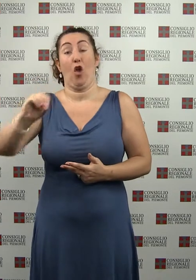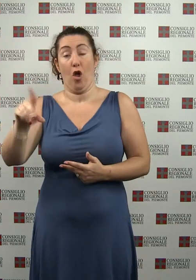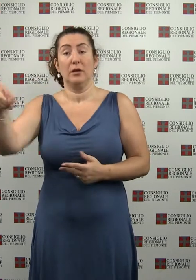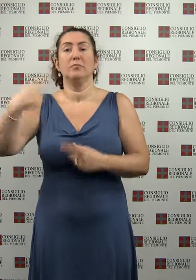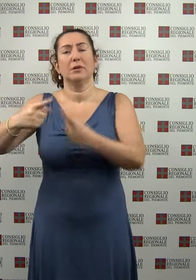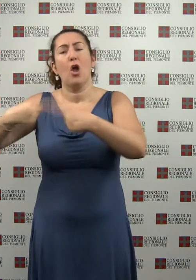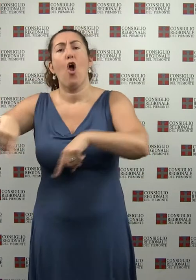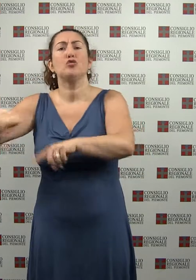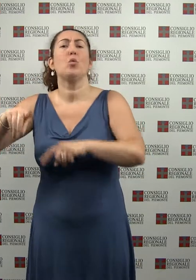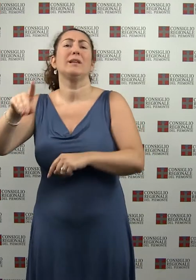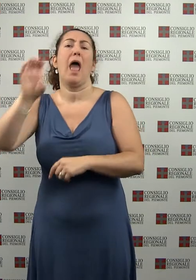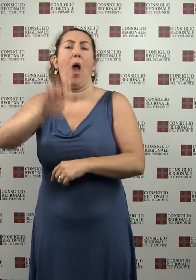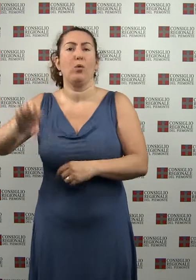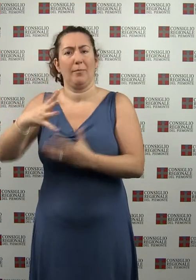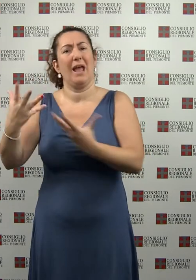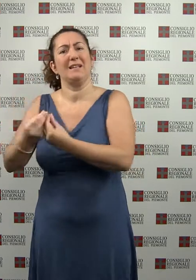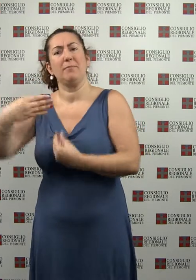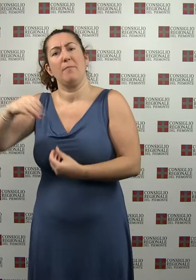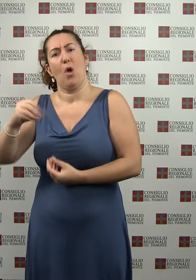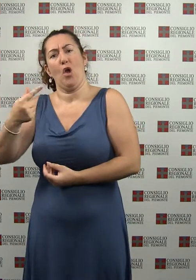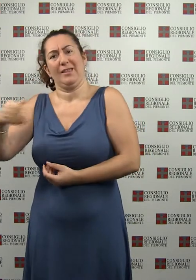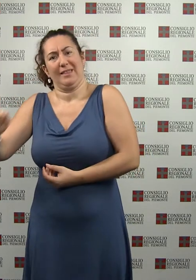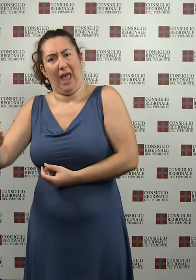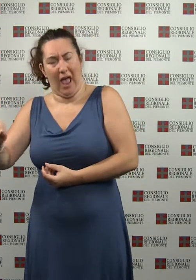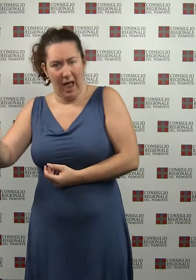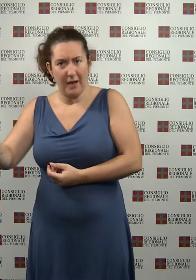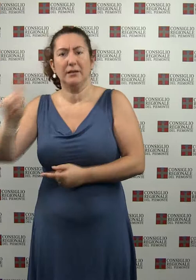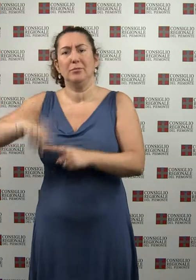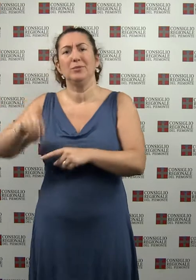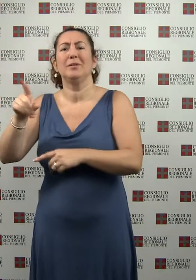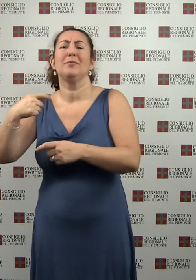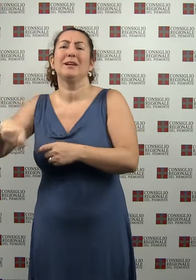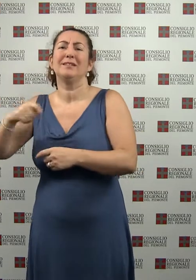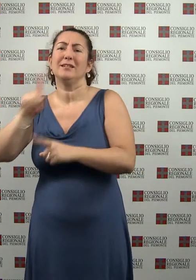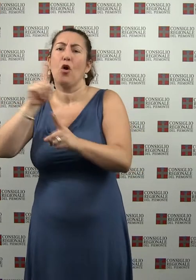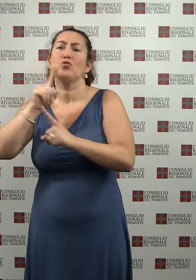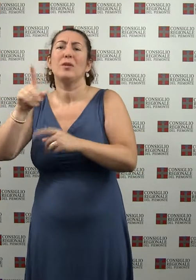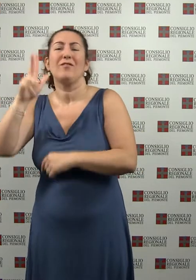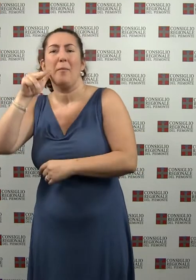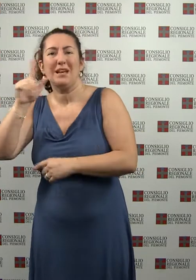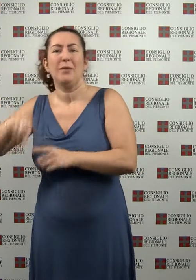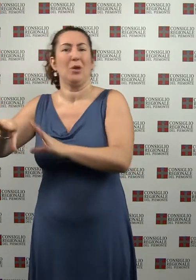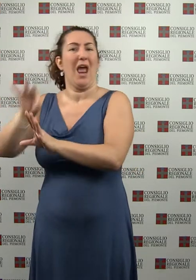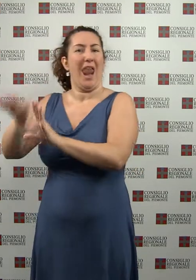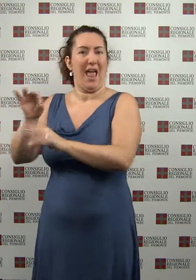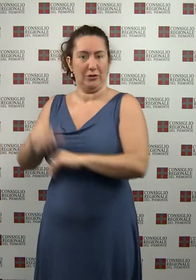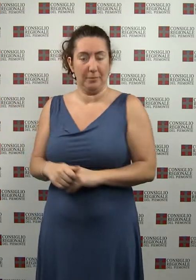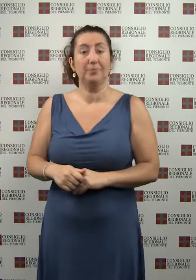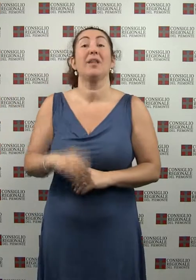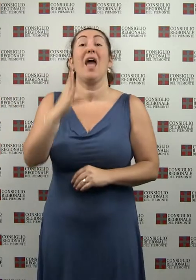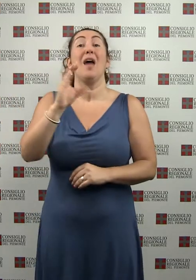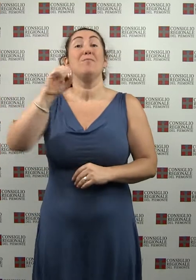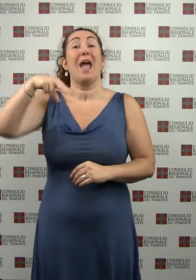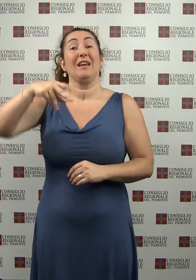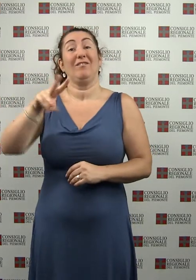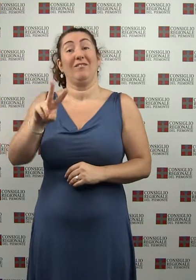Consigliera Angela Motta e al rapporto con la Presidenza delle Consulte Femminile e delle Elette. Il Consigliere Alessandro Benvenuto è